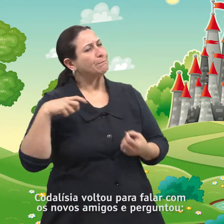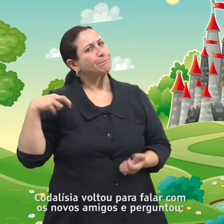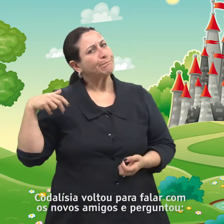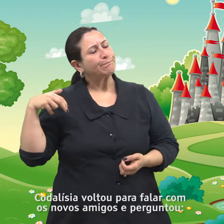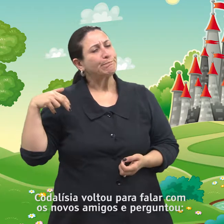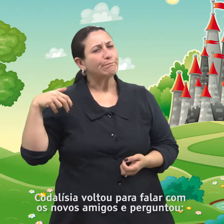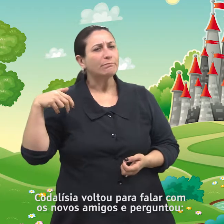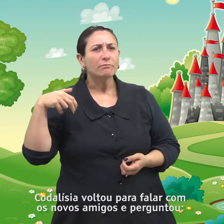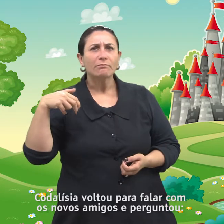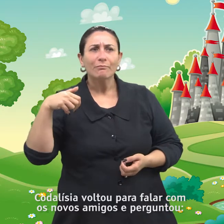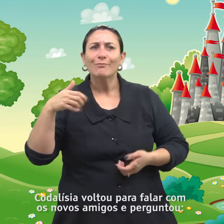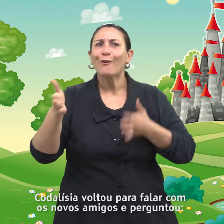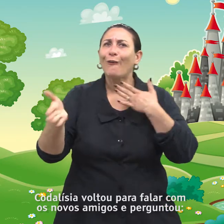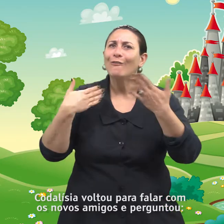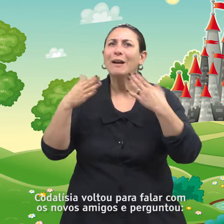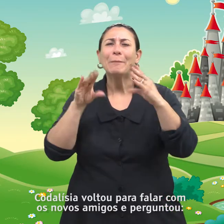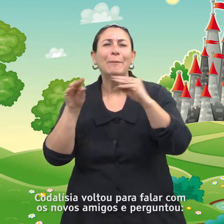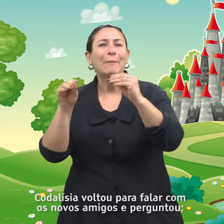falar com os novos amigos e perguntou.